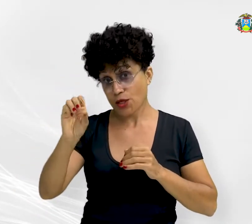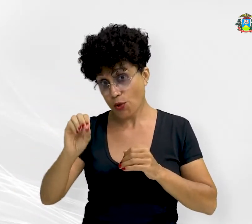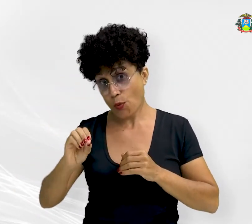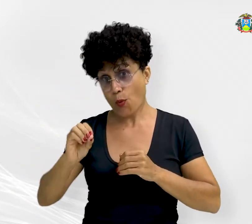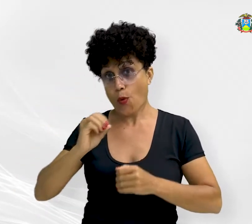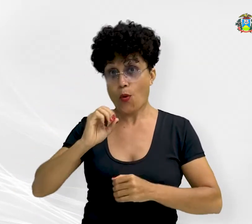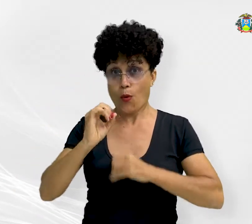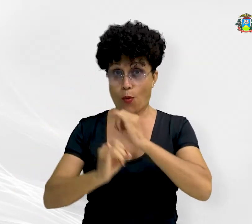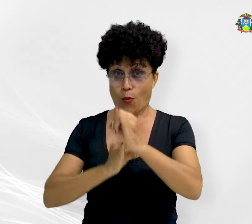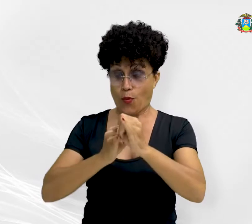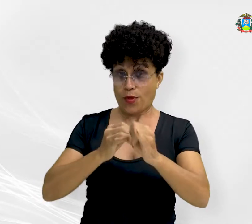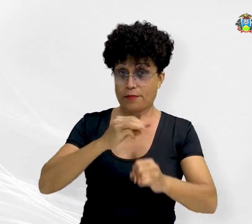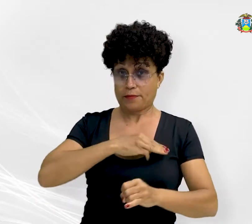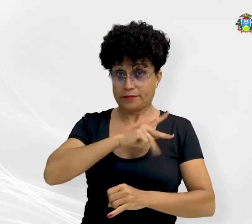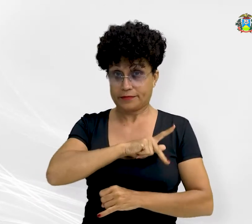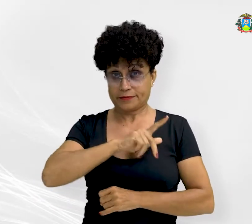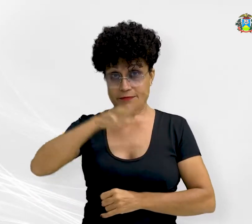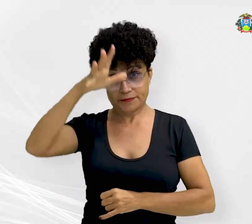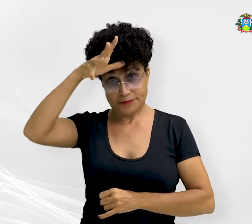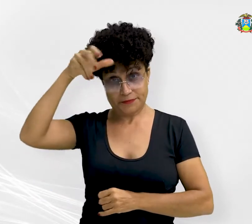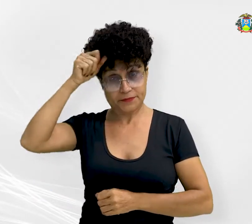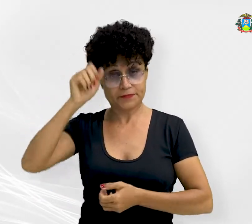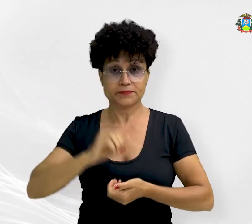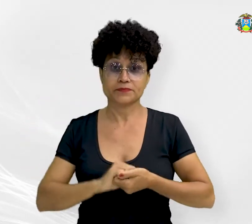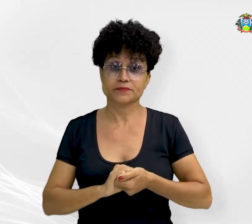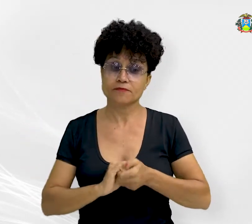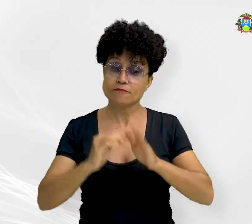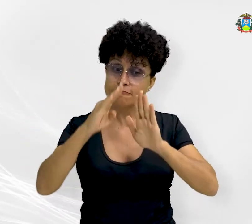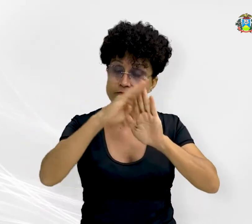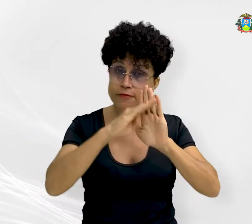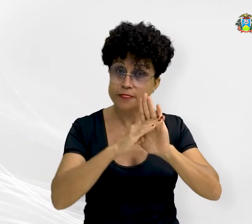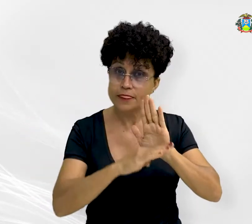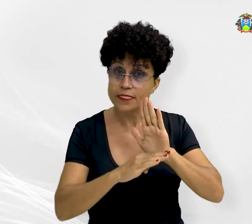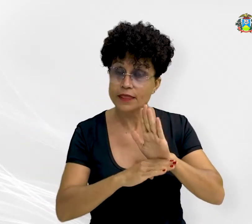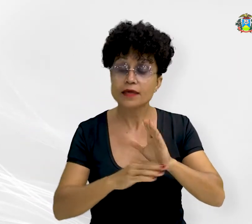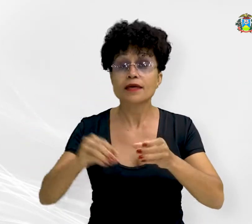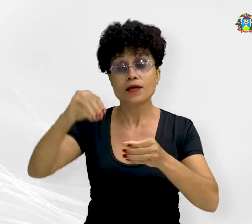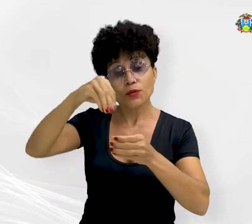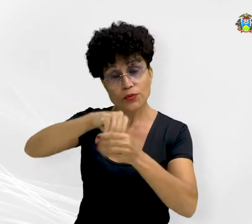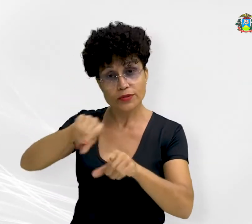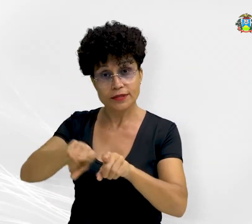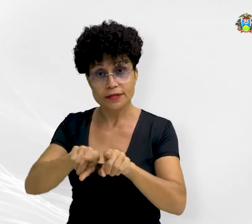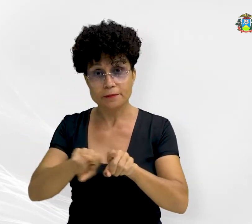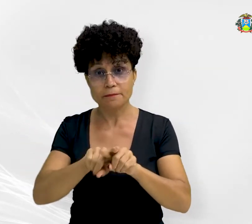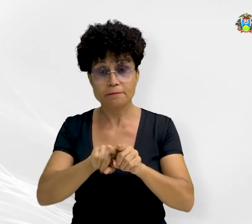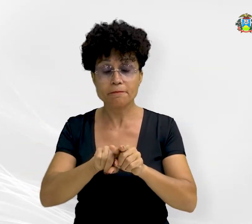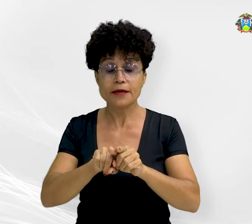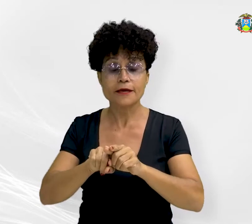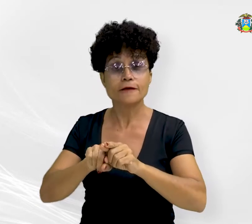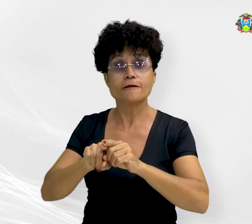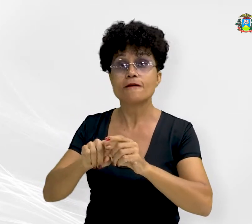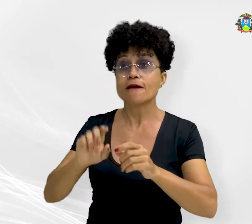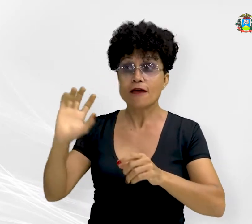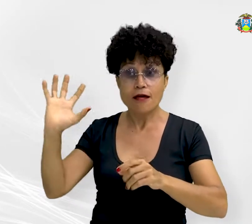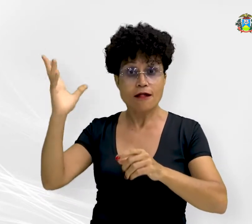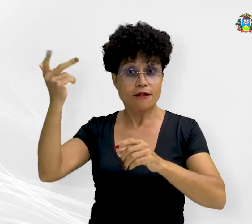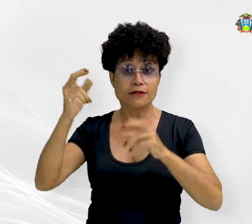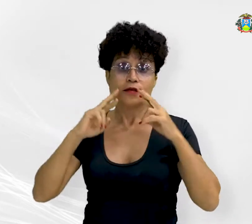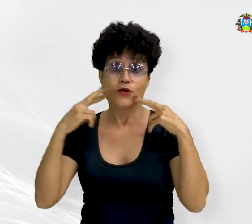Ministério Público de Mato Grosso. O rol de indicadores para a ferição inclui também realização de debates, reuniões,